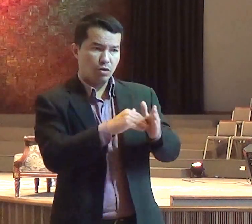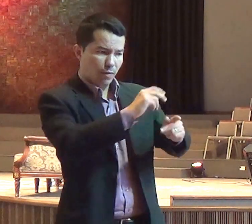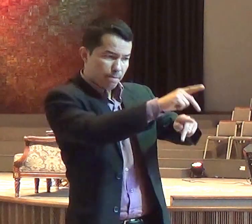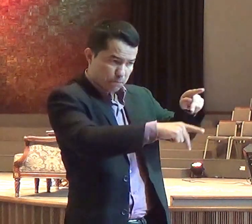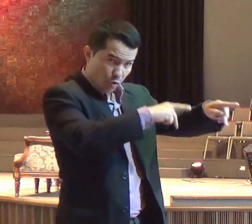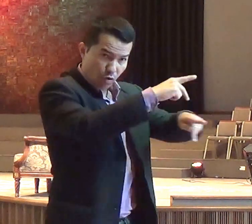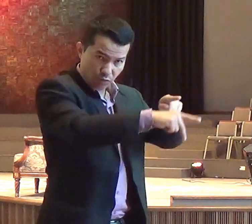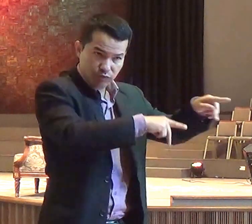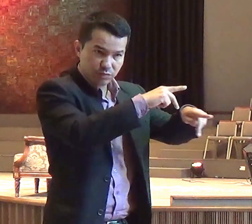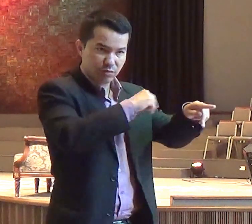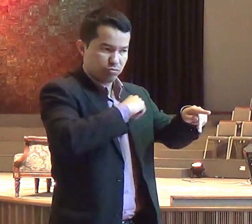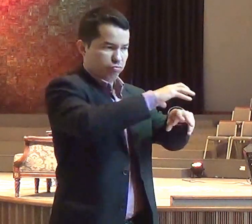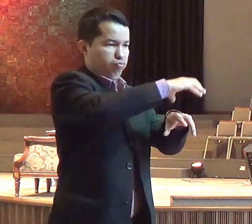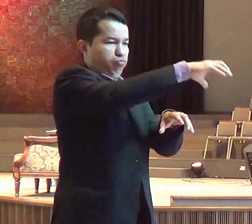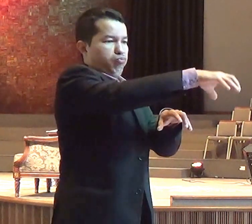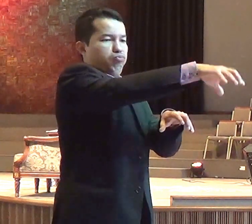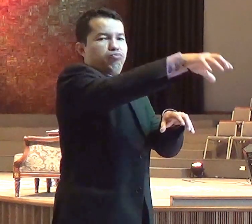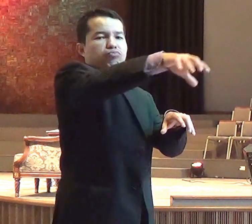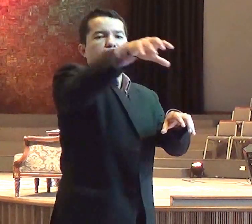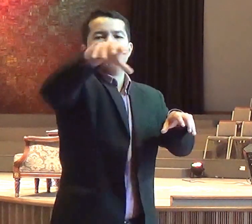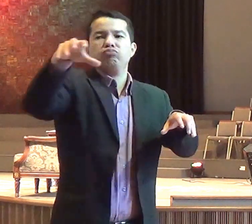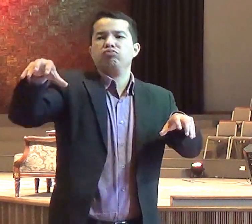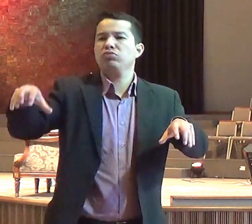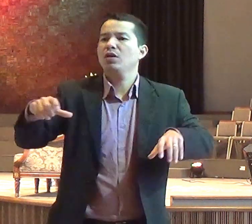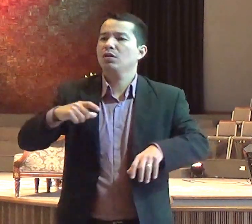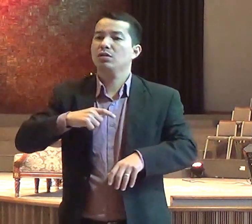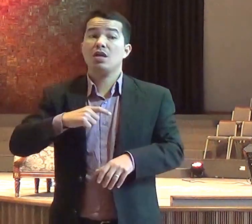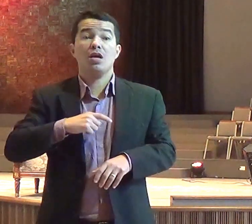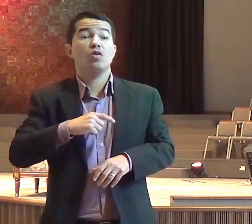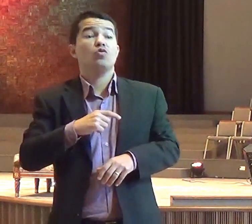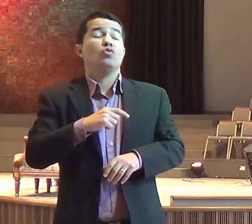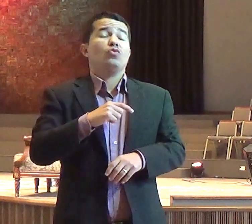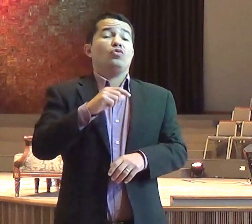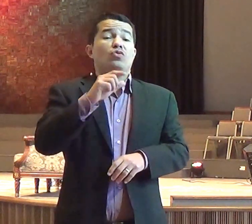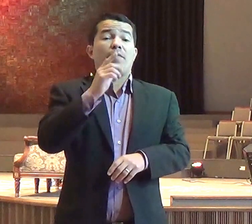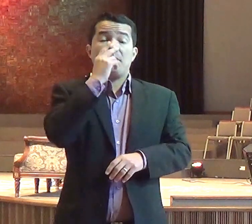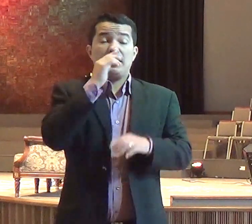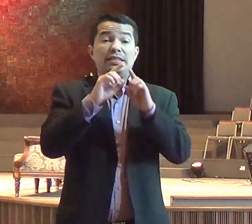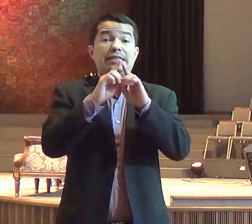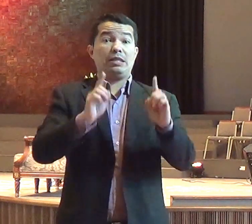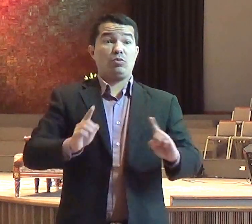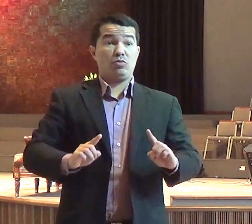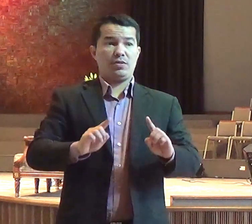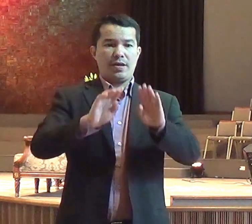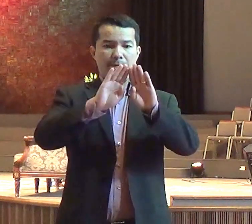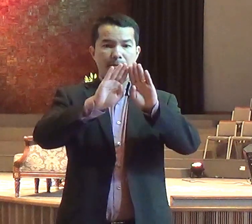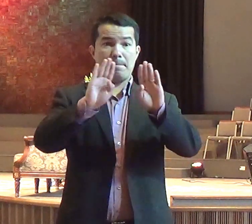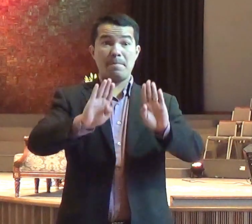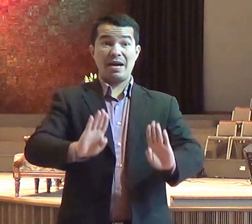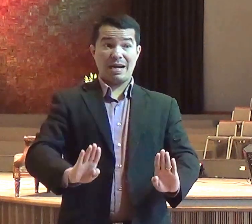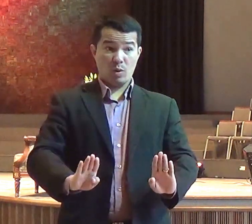Israel adoravam um Deus chamado Baal e uma deusa chamada Azera.